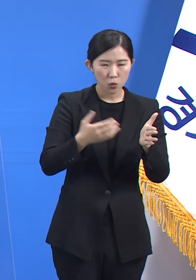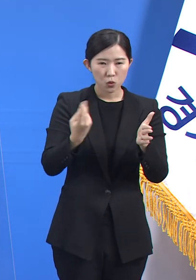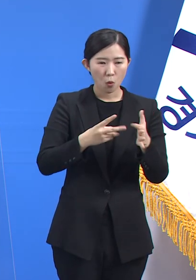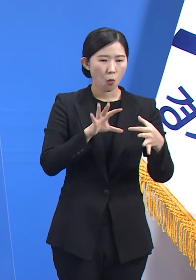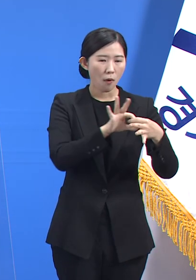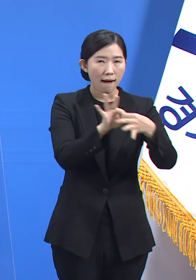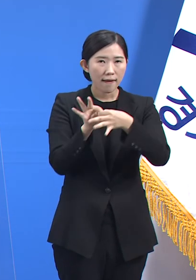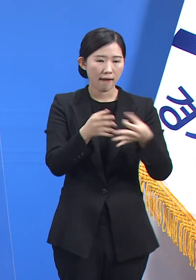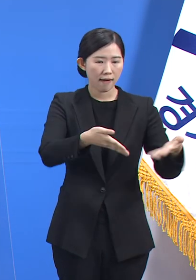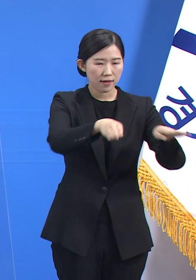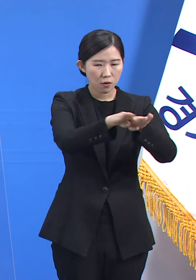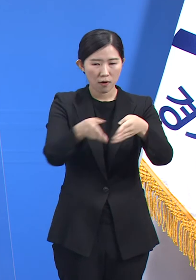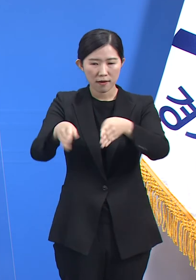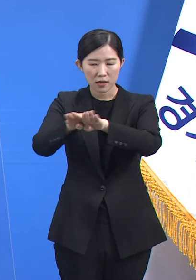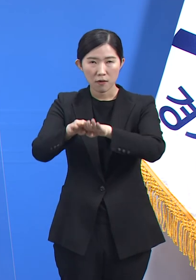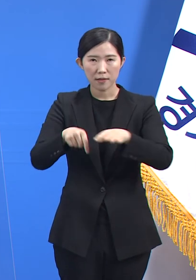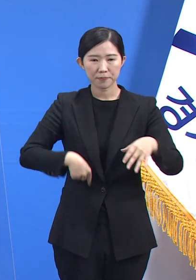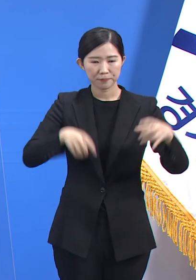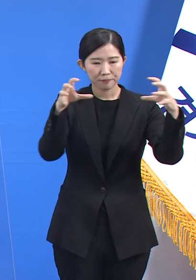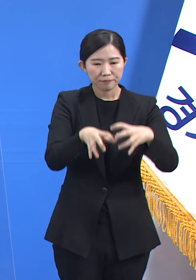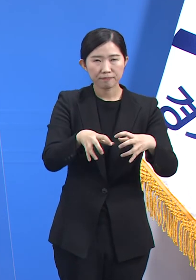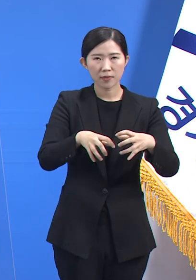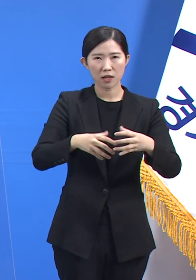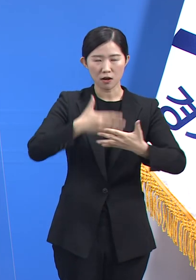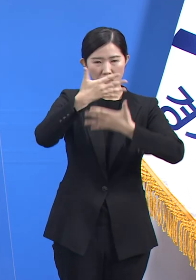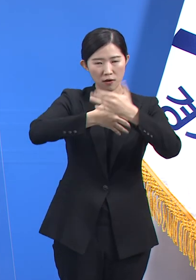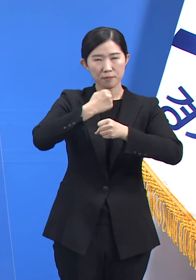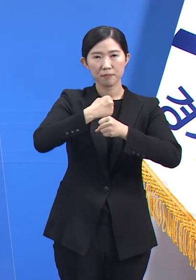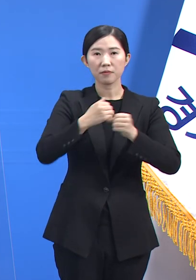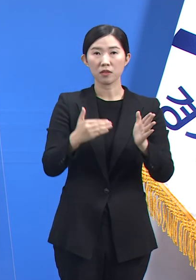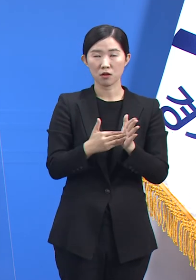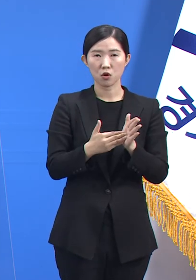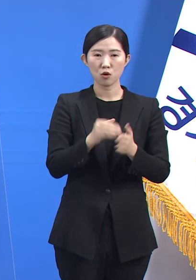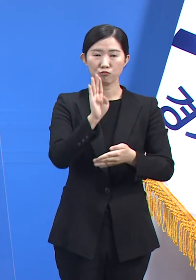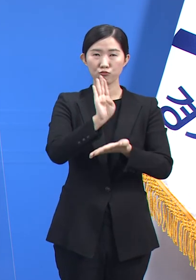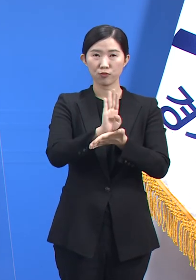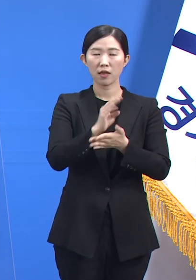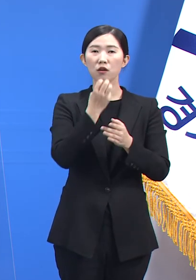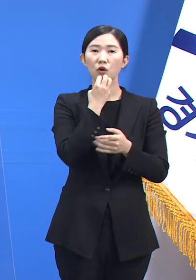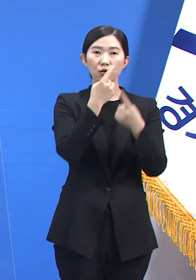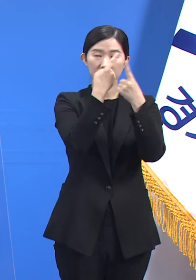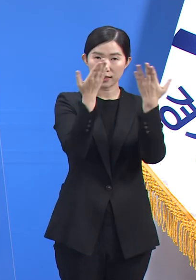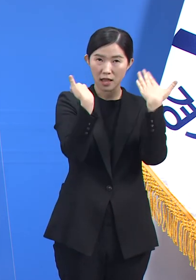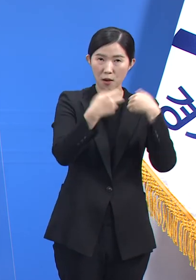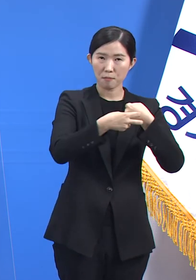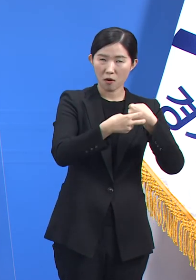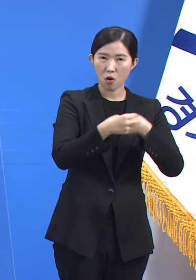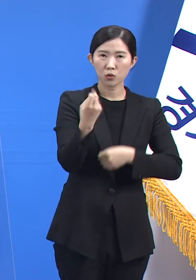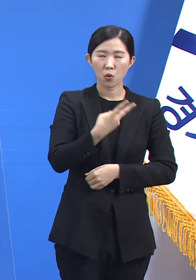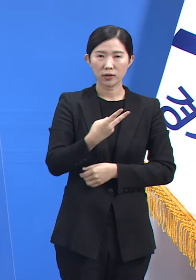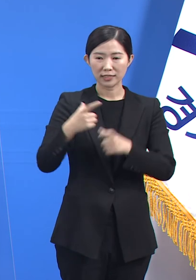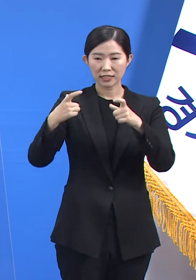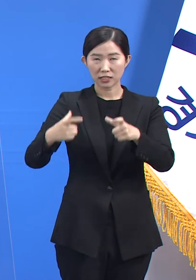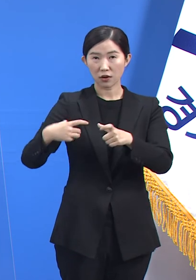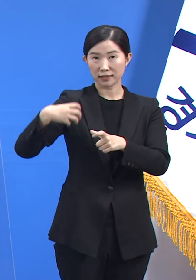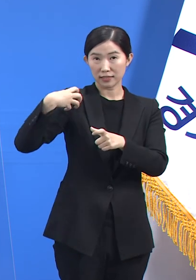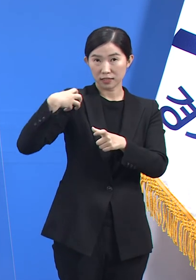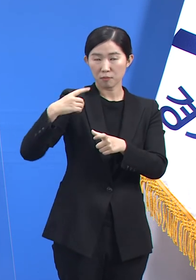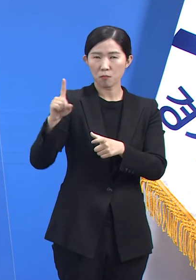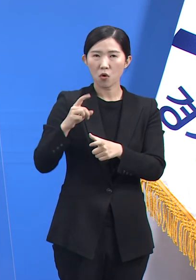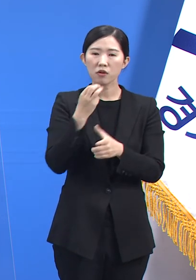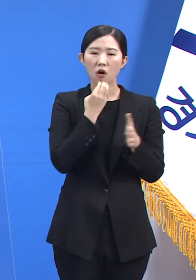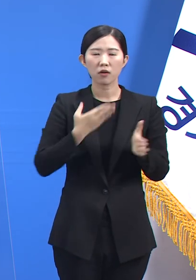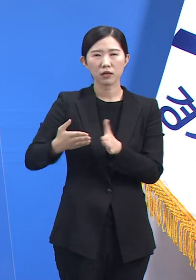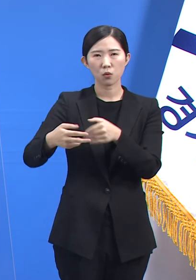통해 진행되었습니다. 도내 권역 책임 의료기관인 분당 서울대학교 병원, 지역 책임 의료기관인 경기도의료원,